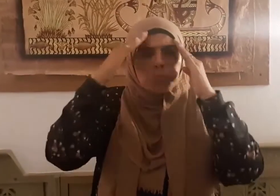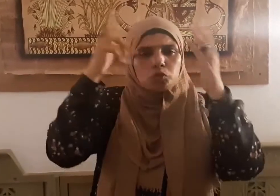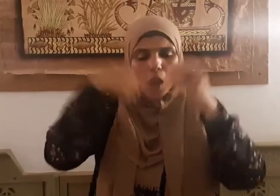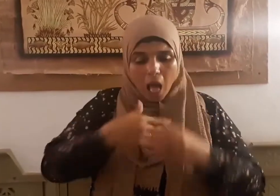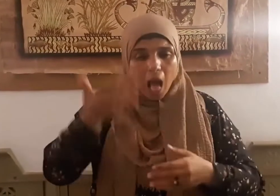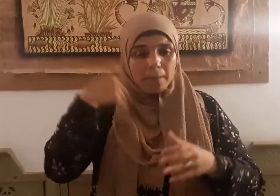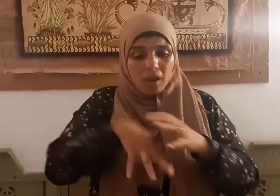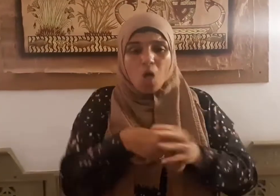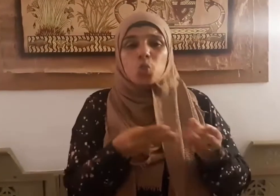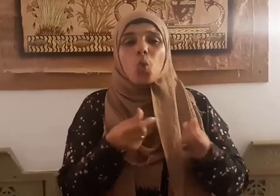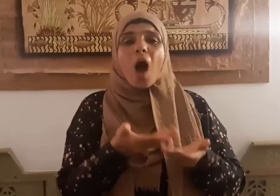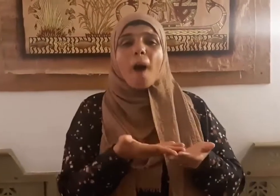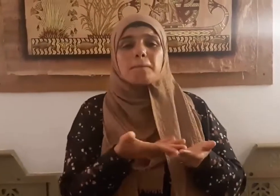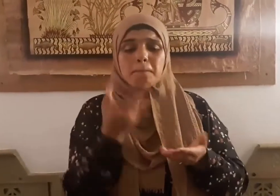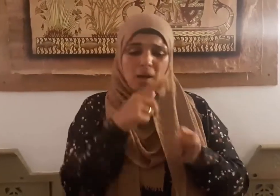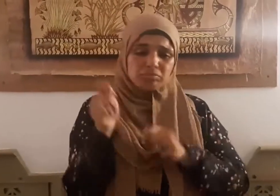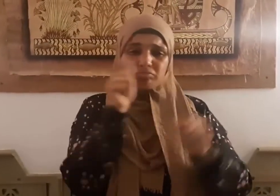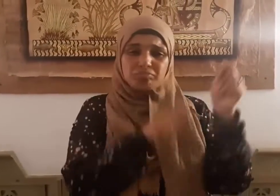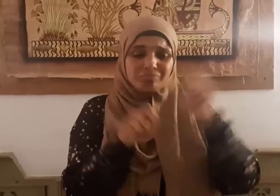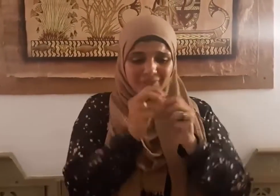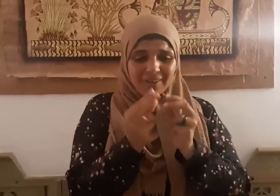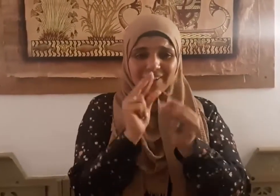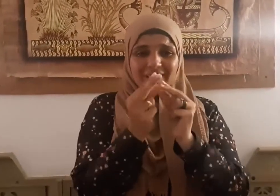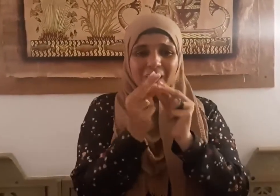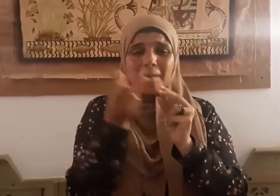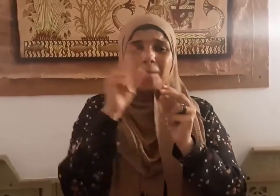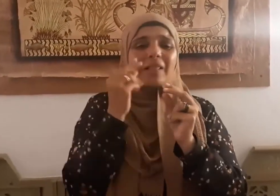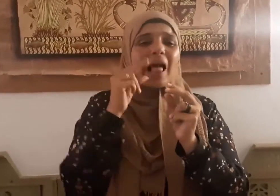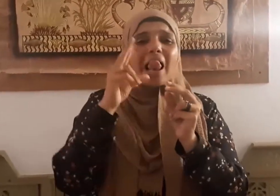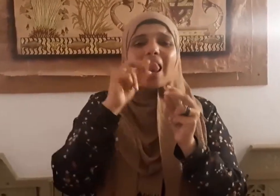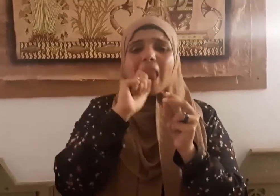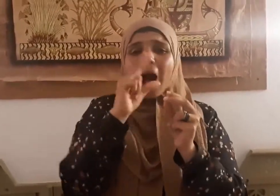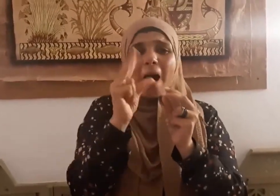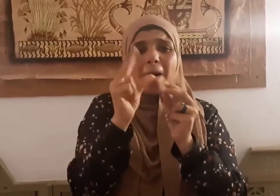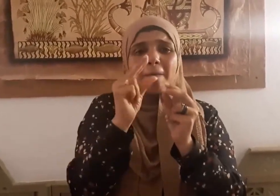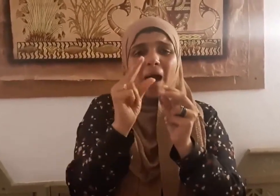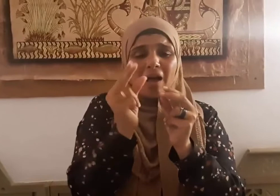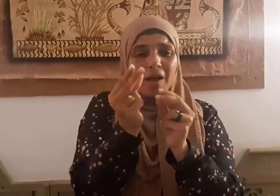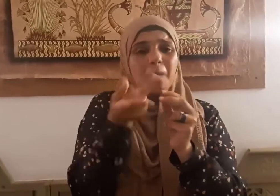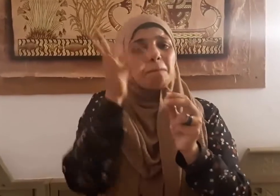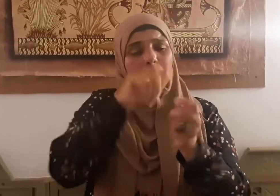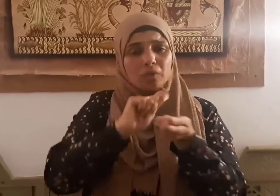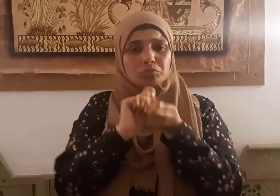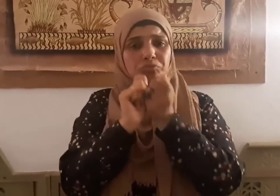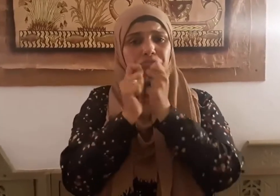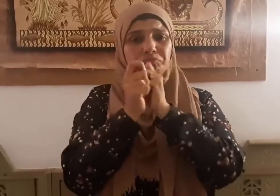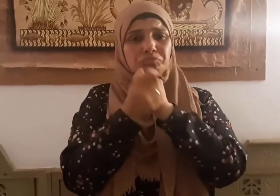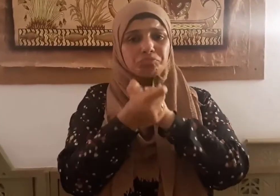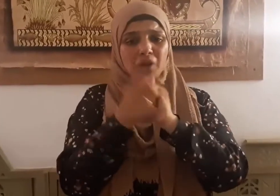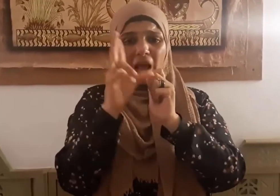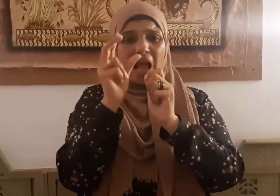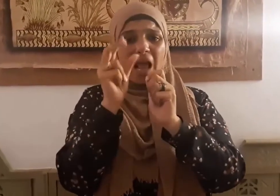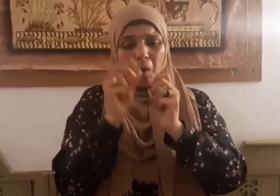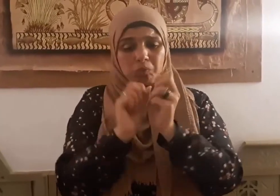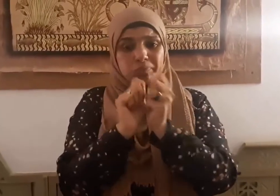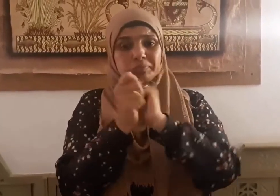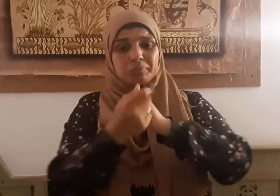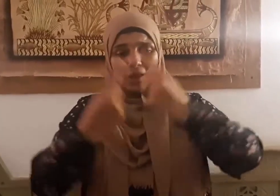ثم من نطفة ثم من علقة ثم من مضغة ثم كيف